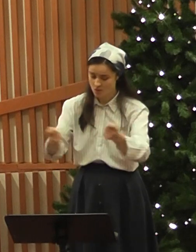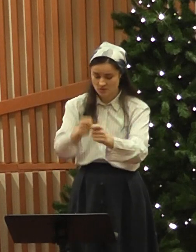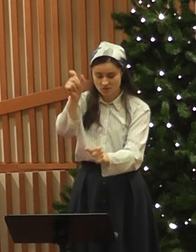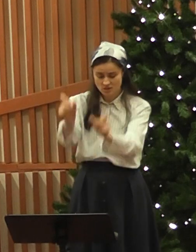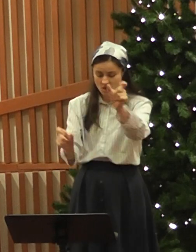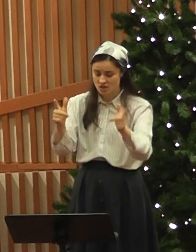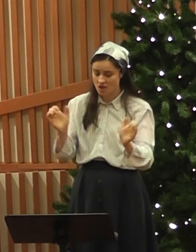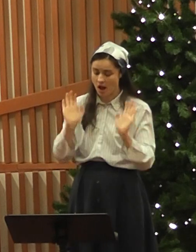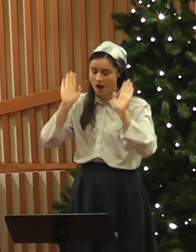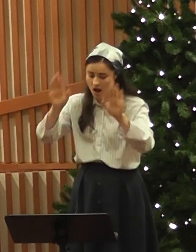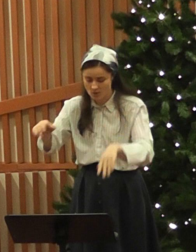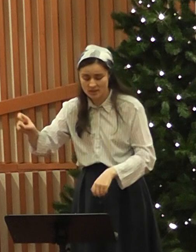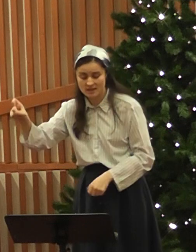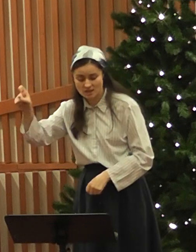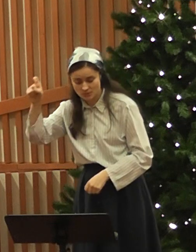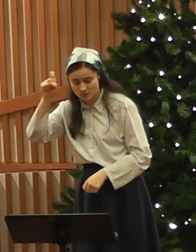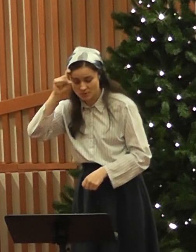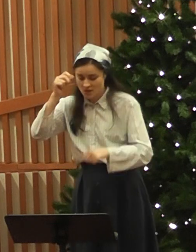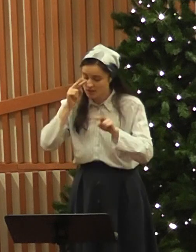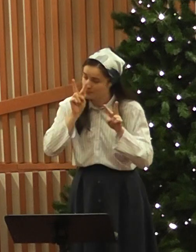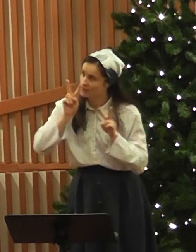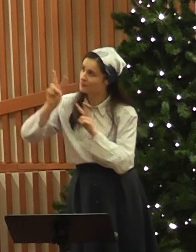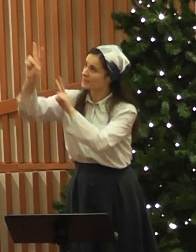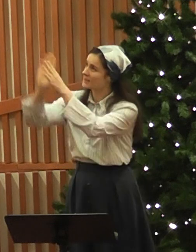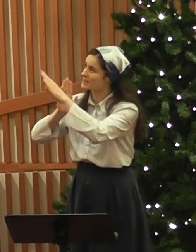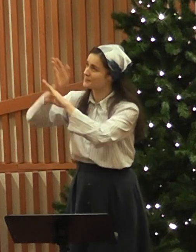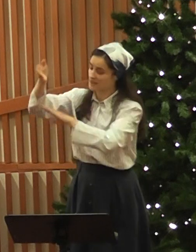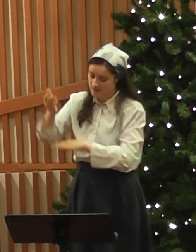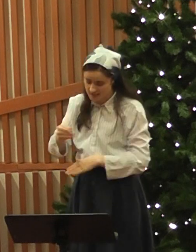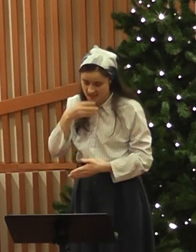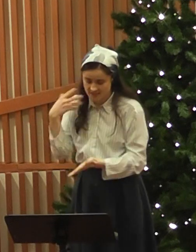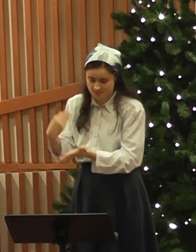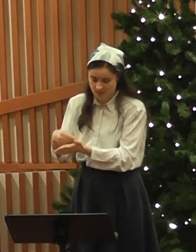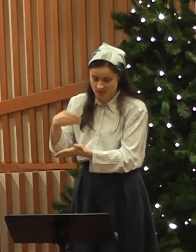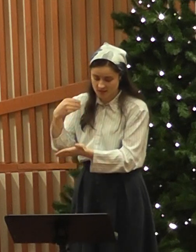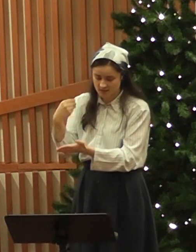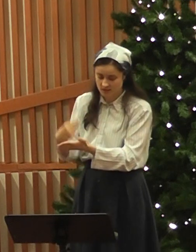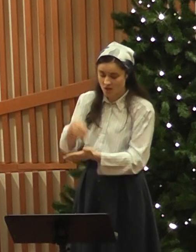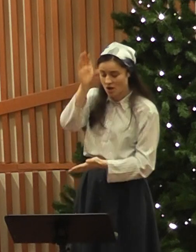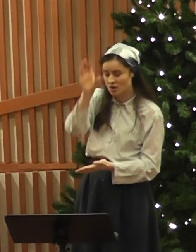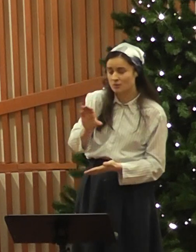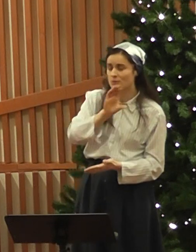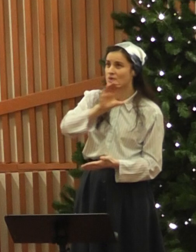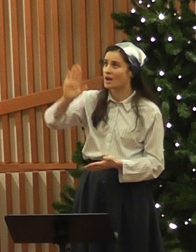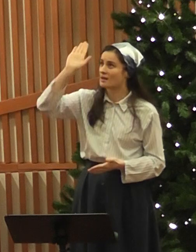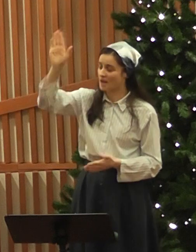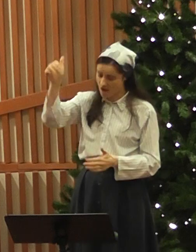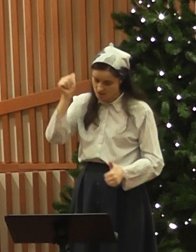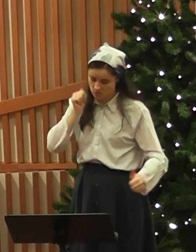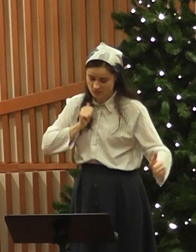răscumpărare pentru toți cei ce-au văzut. Previnți pe răsplătire,